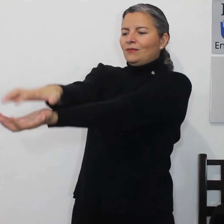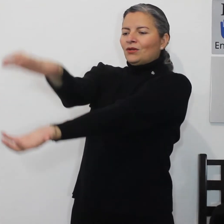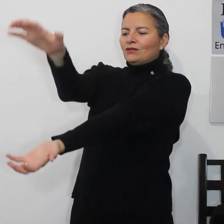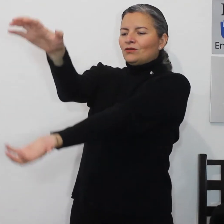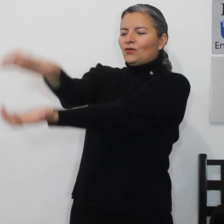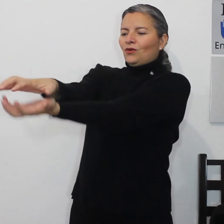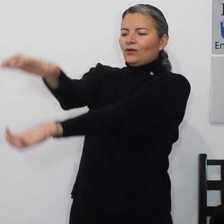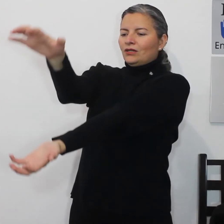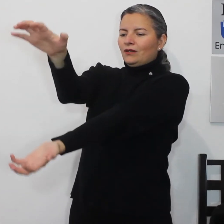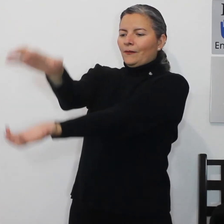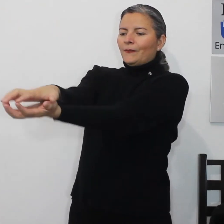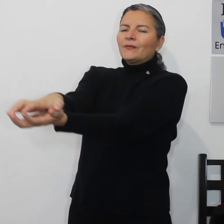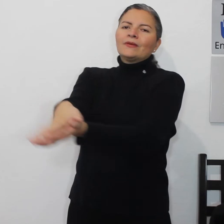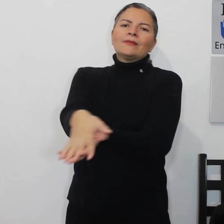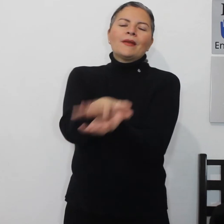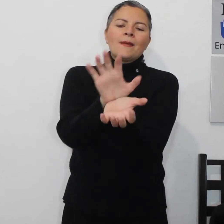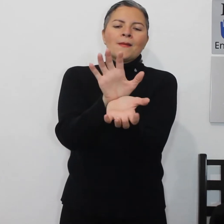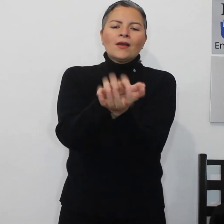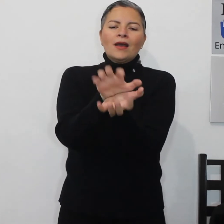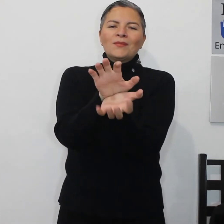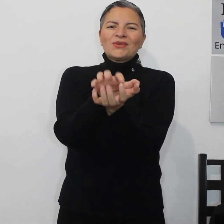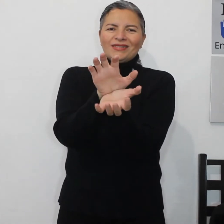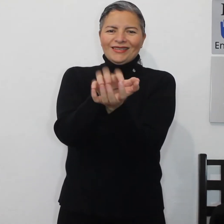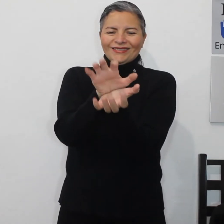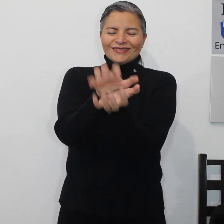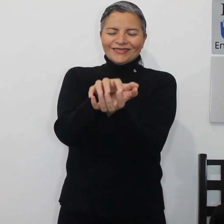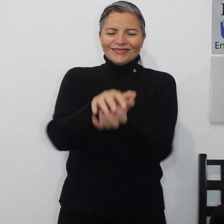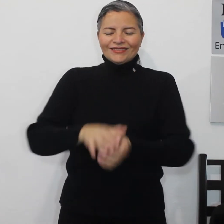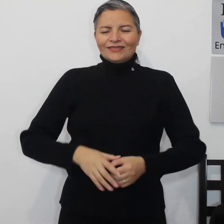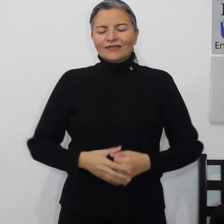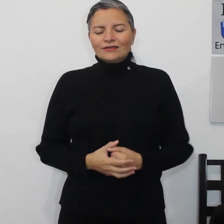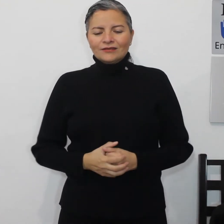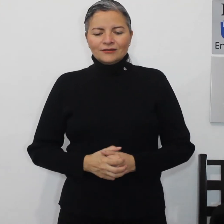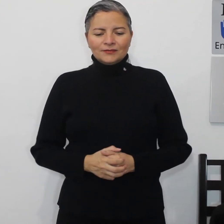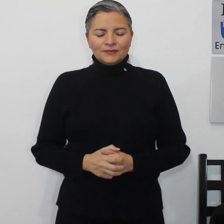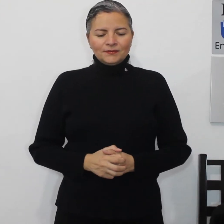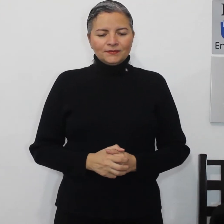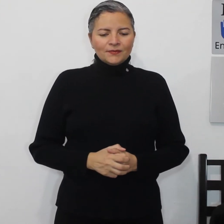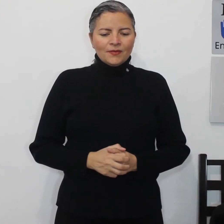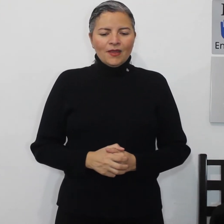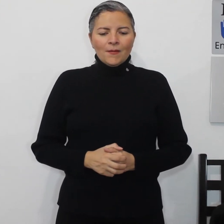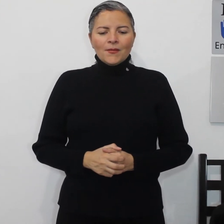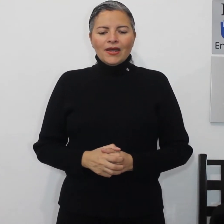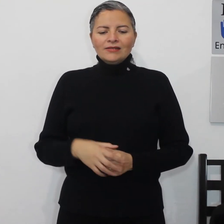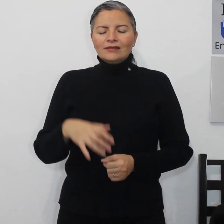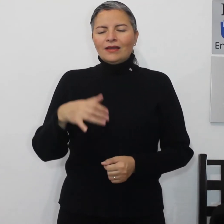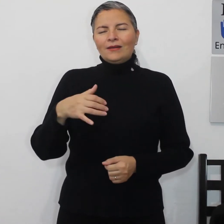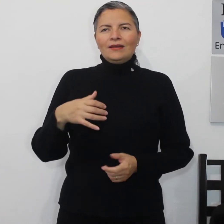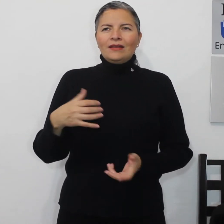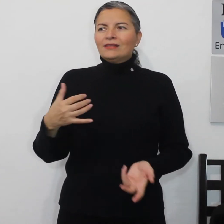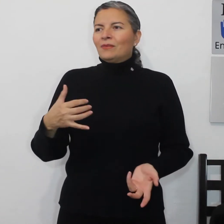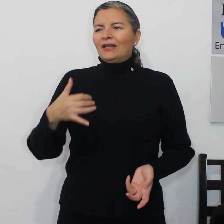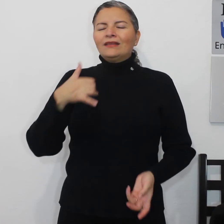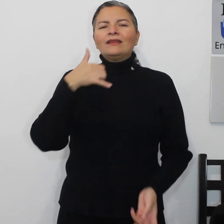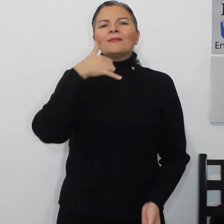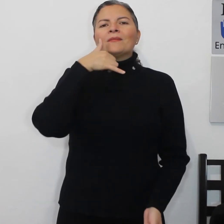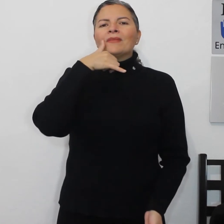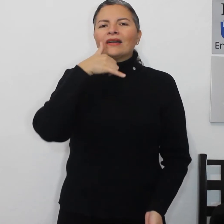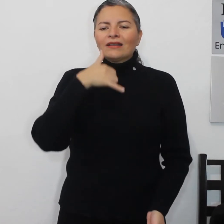porque esto es cocodrilo vamos pasta pasta espagueti baja